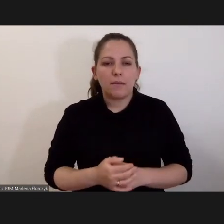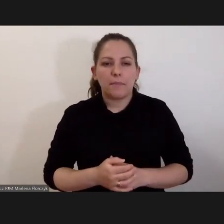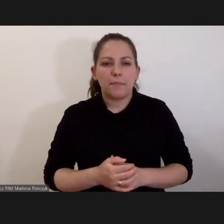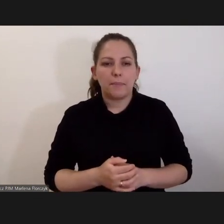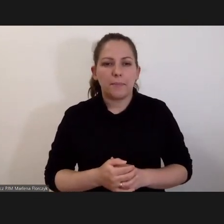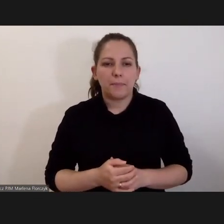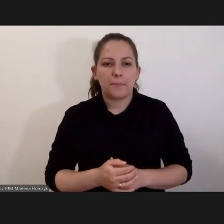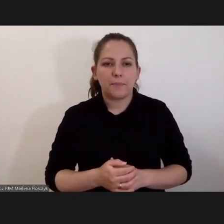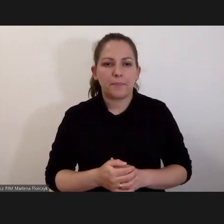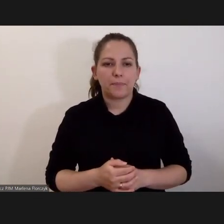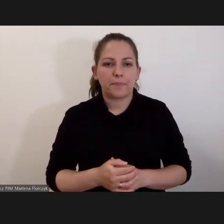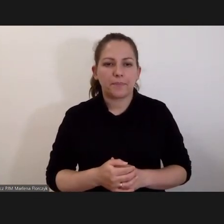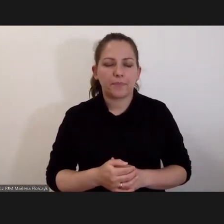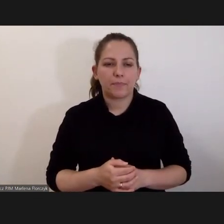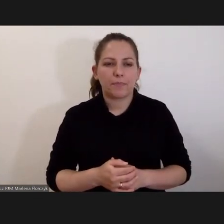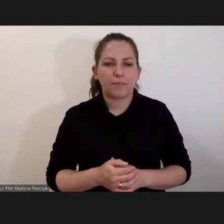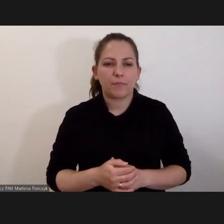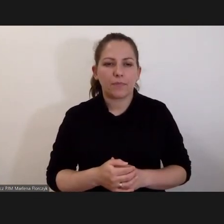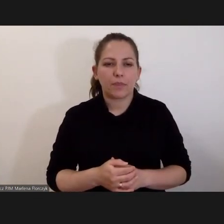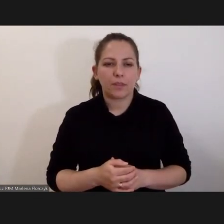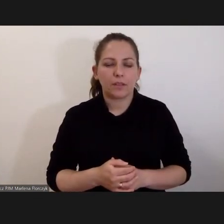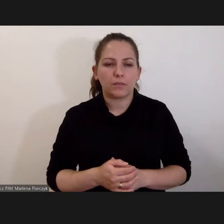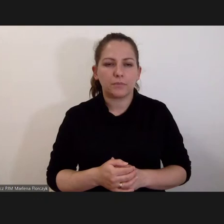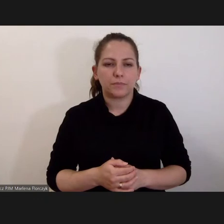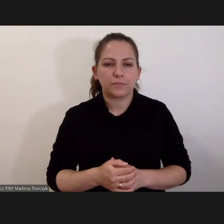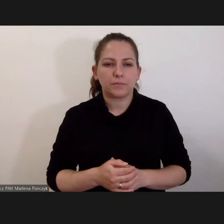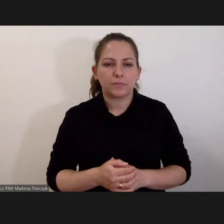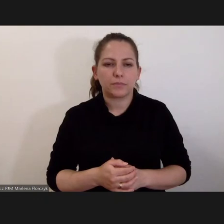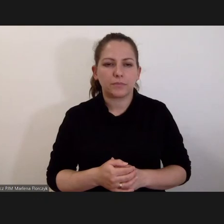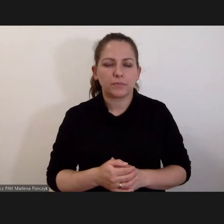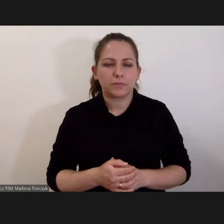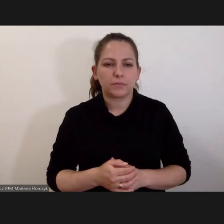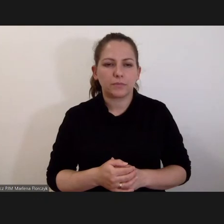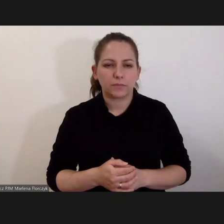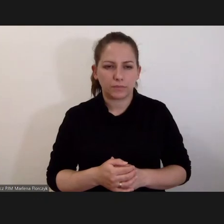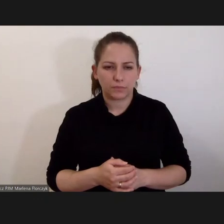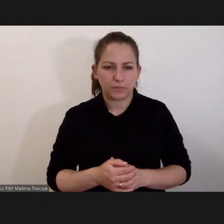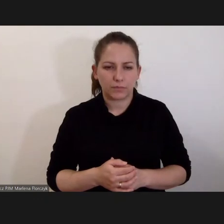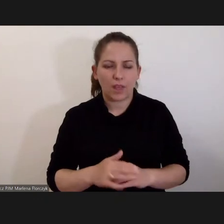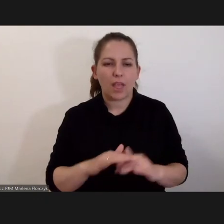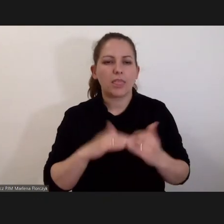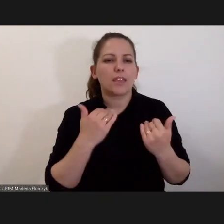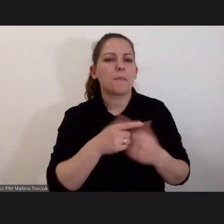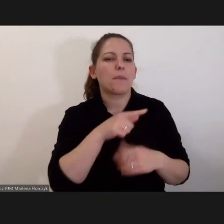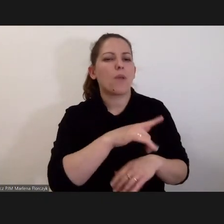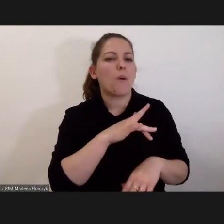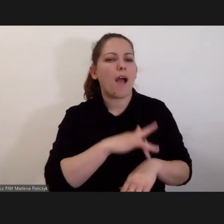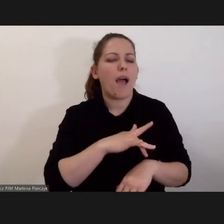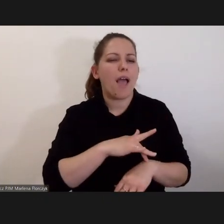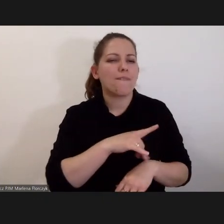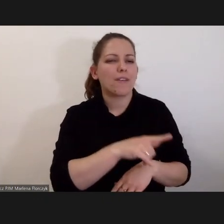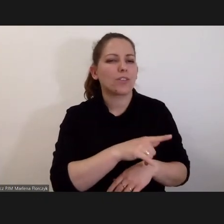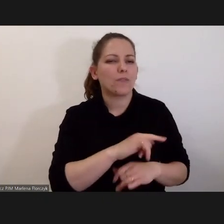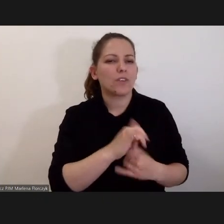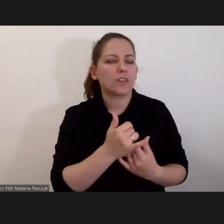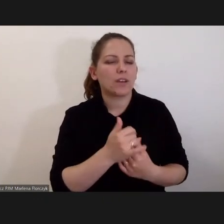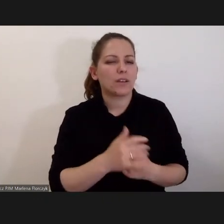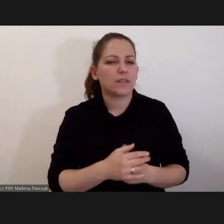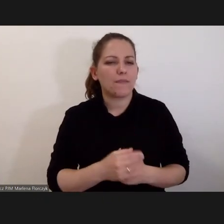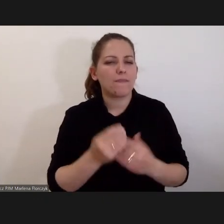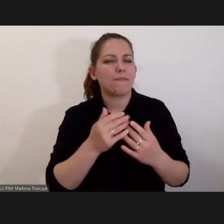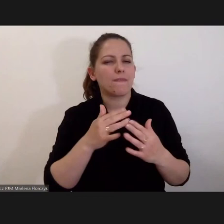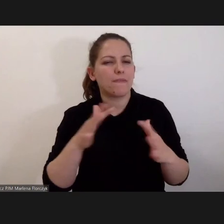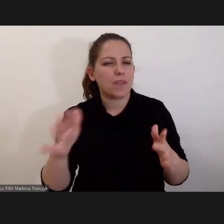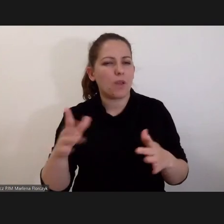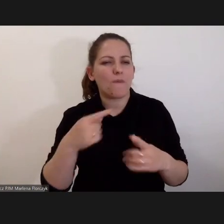Krytyka dotycząca efektywności samego Trybunału. Wielu z Państwa wspominana